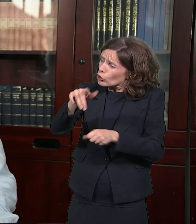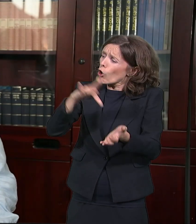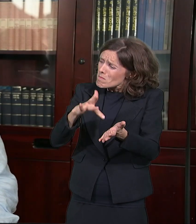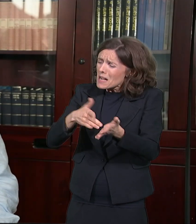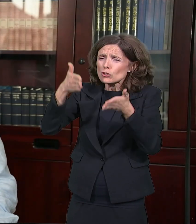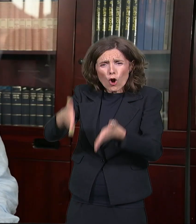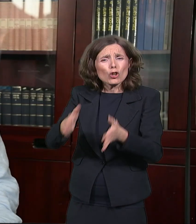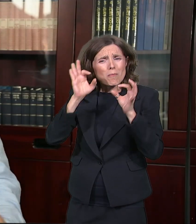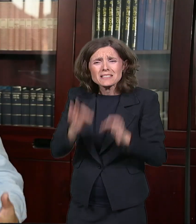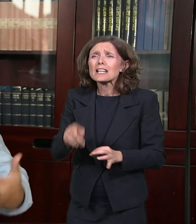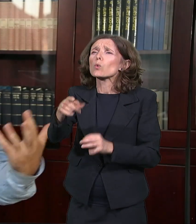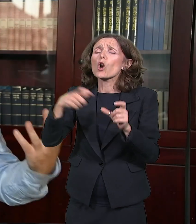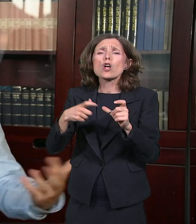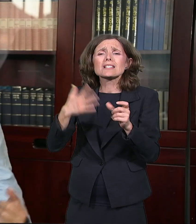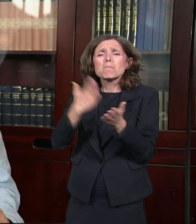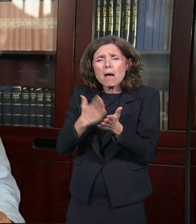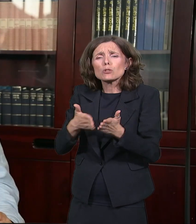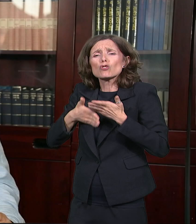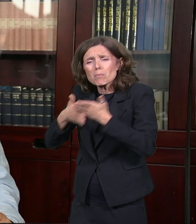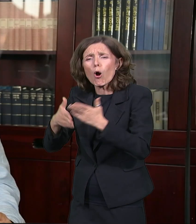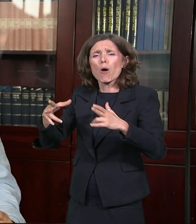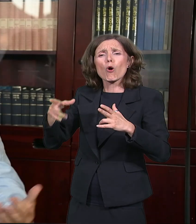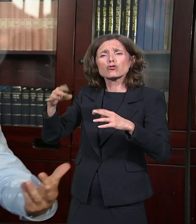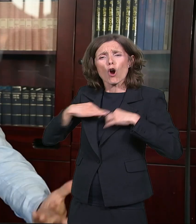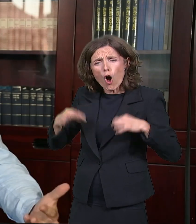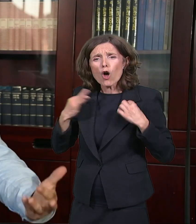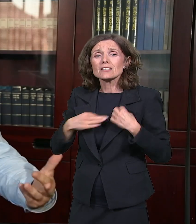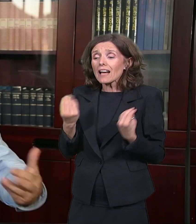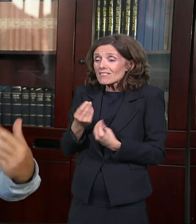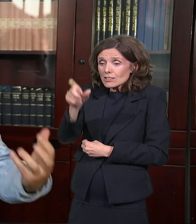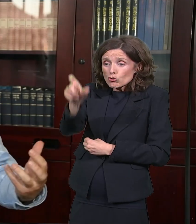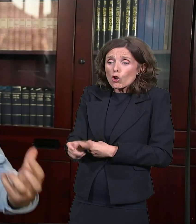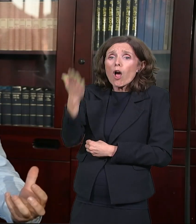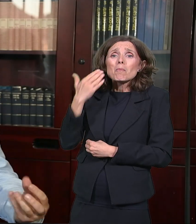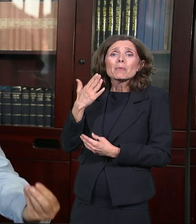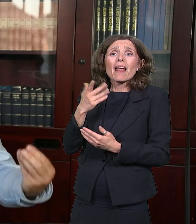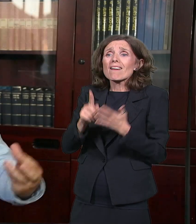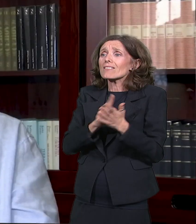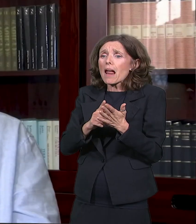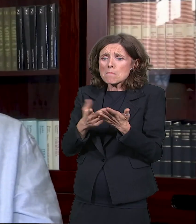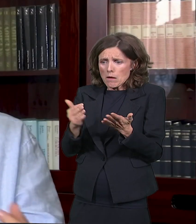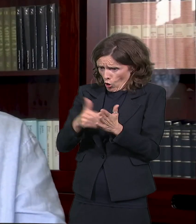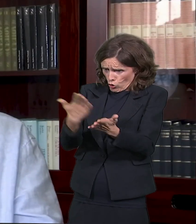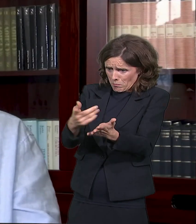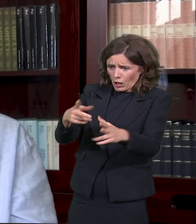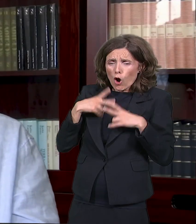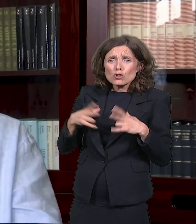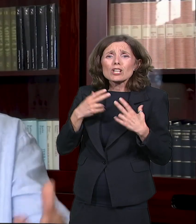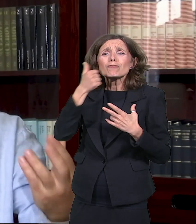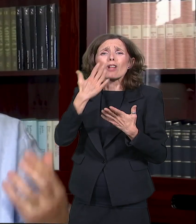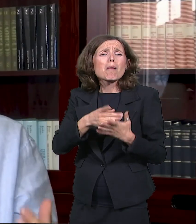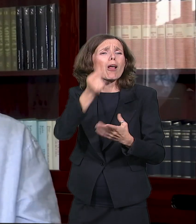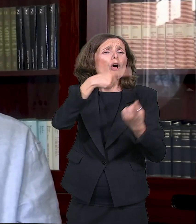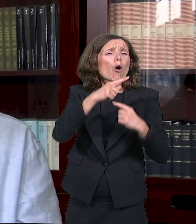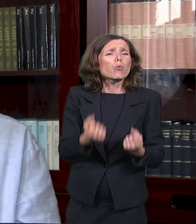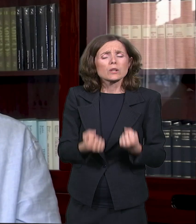izleče i da ih isceli. Jer on ih je za života isceljivao. Jer on ih je držao u svakom smislu i pomagao gde god je i kako je mogao.